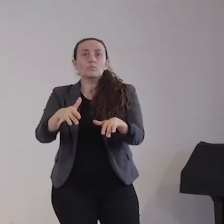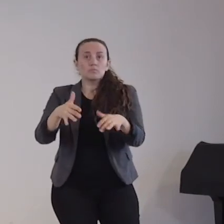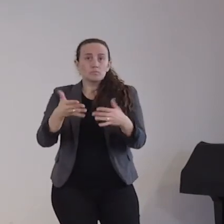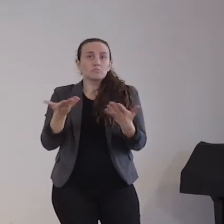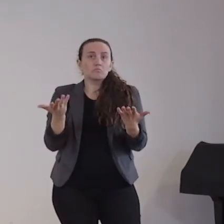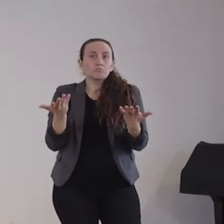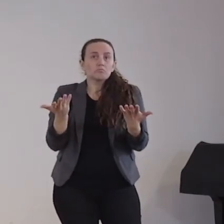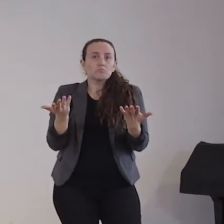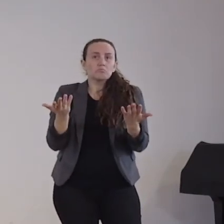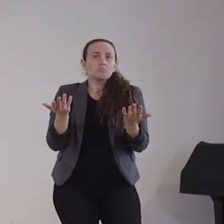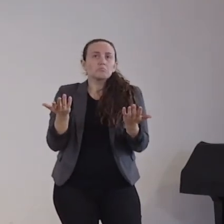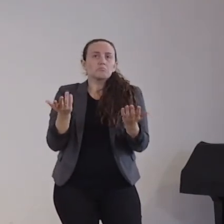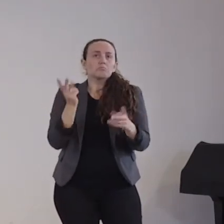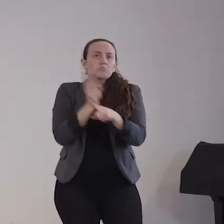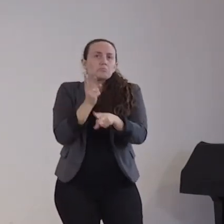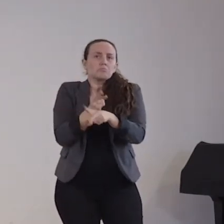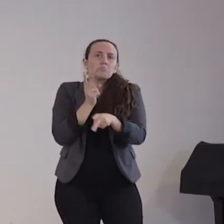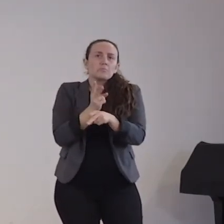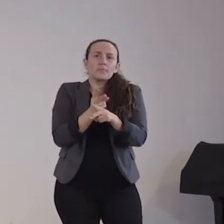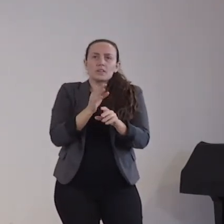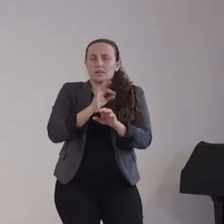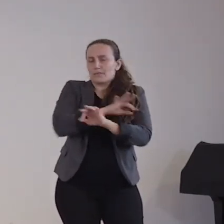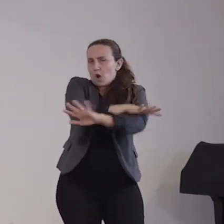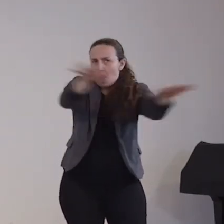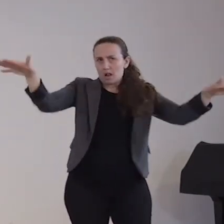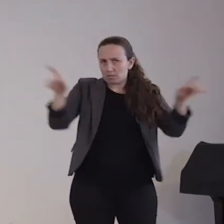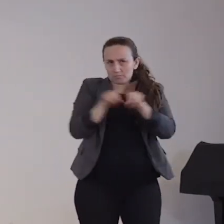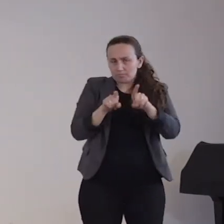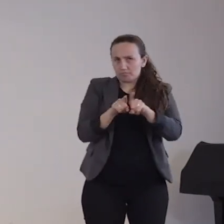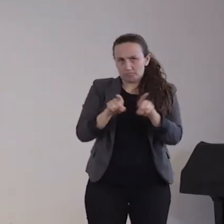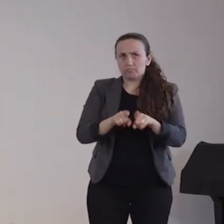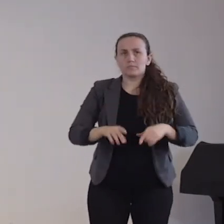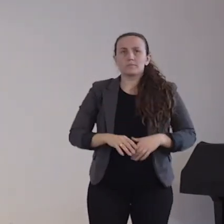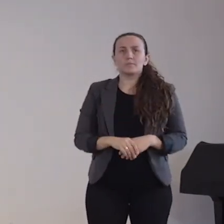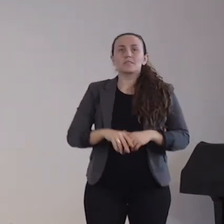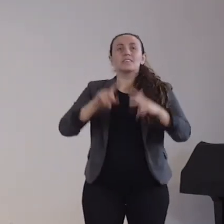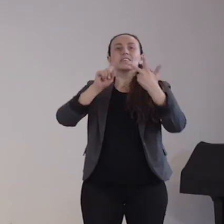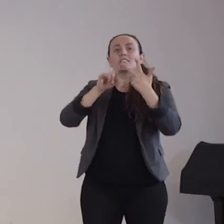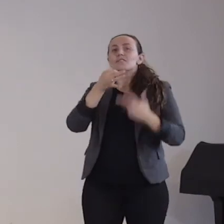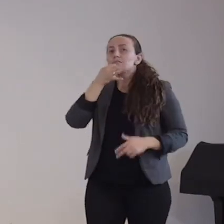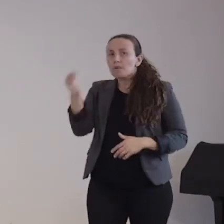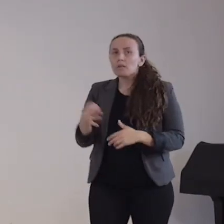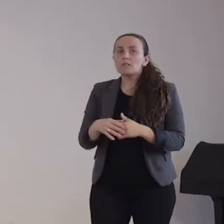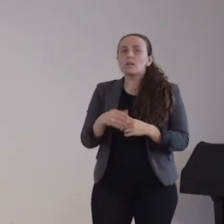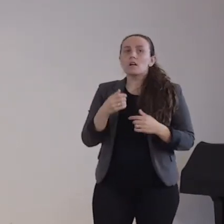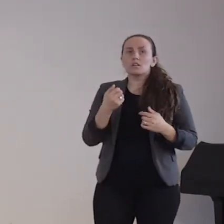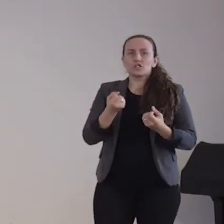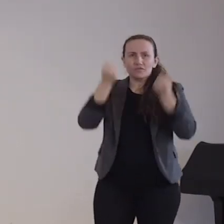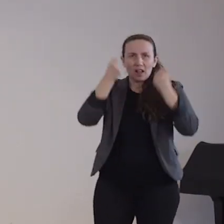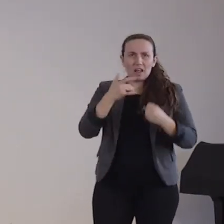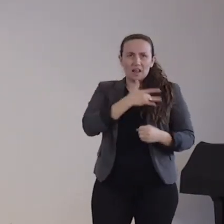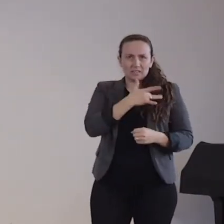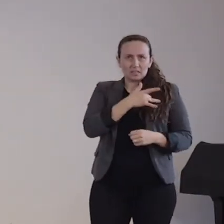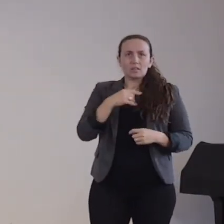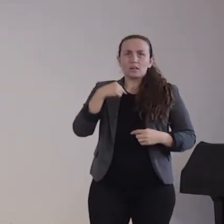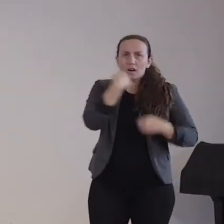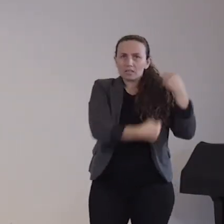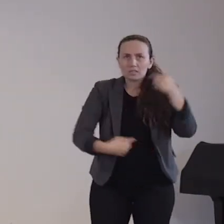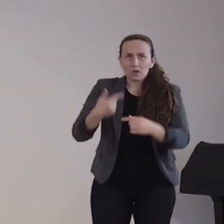Wie wirkt das Impfen bei starkem Herz-, Kreislaufbeschwerden und dann verbundenen Medikamenteneinhaben? Kann man sterben?